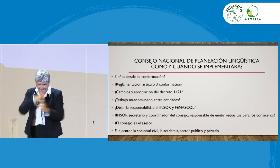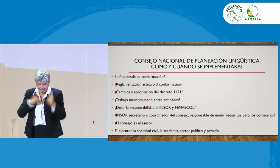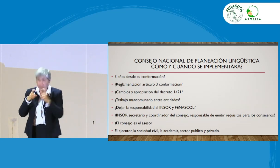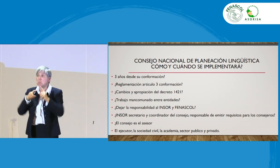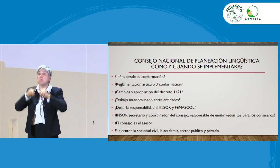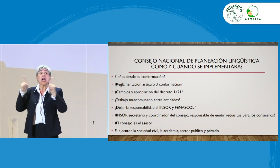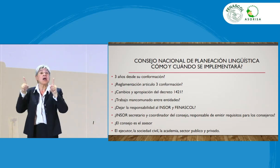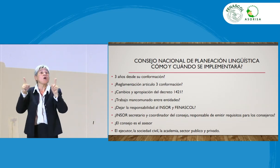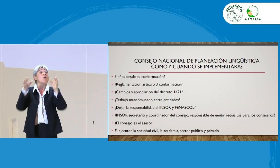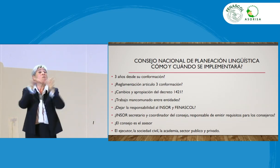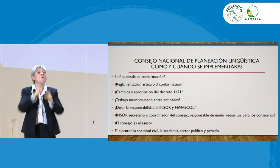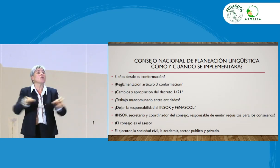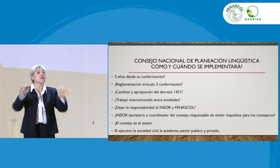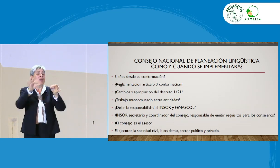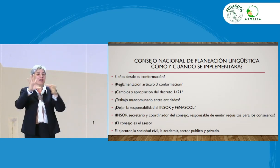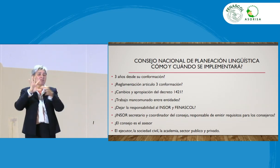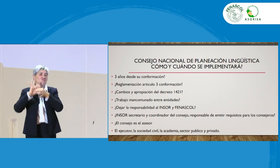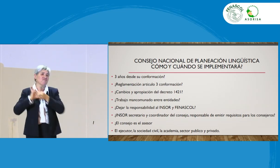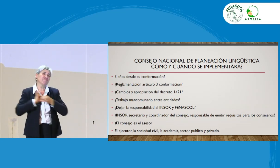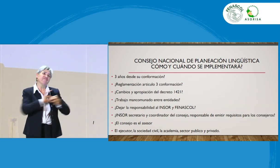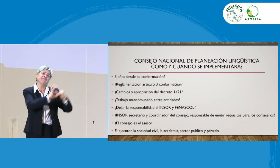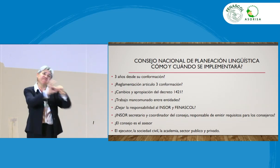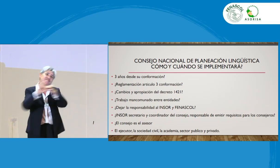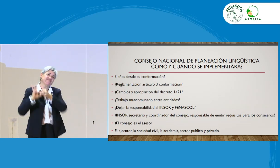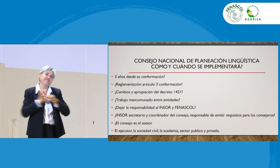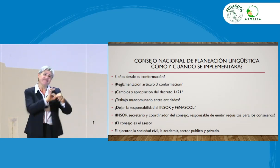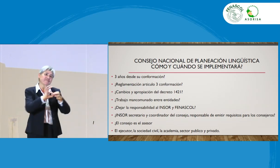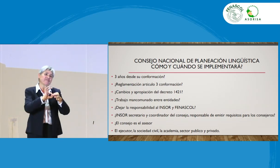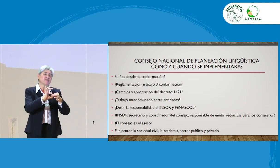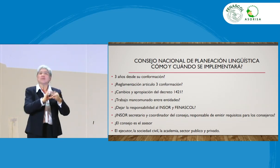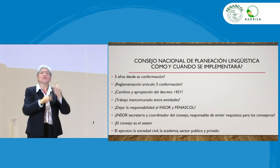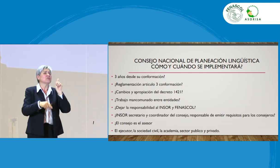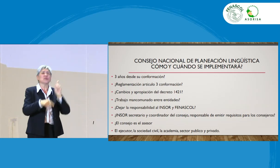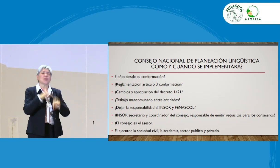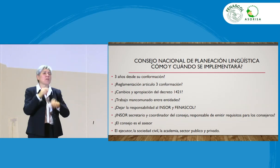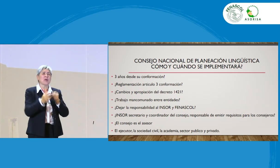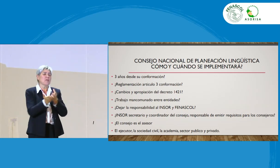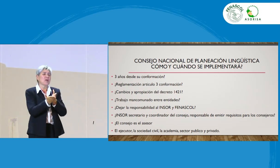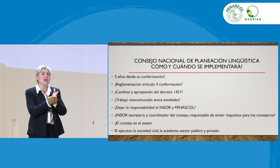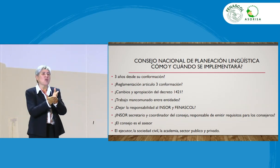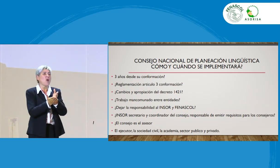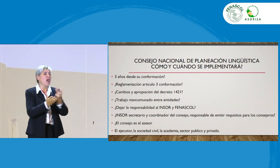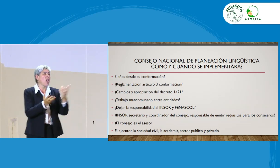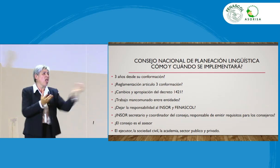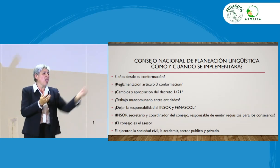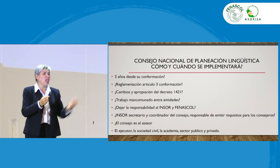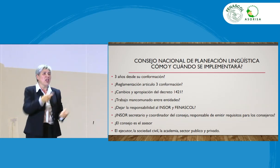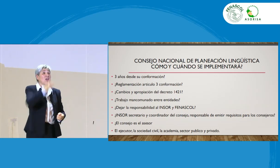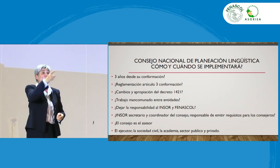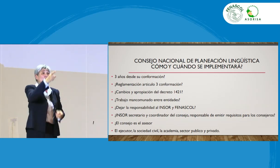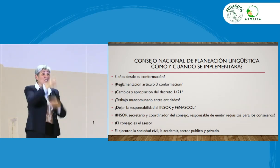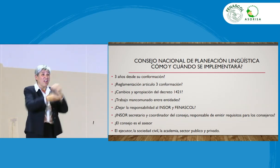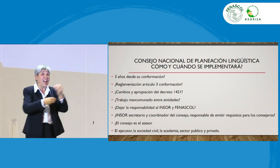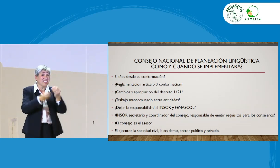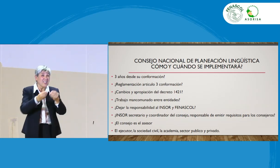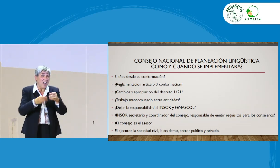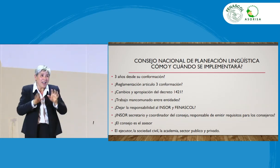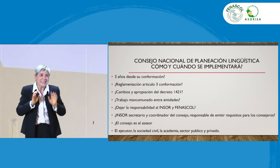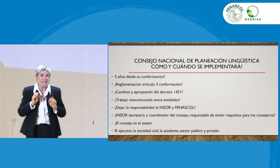importante la unidad, es importantísimo, no podemos continuar con esta separación, como usted hace, entonces, yo no hago,